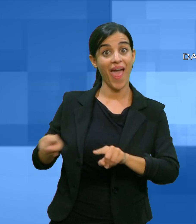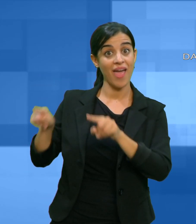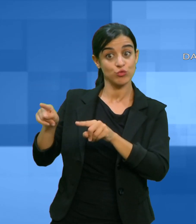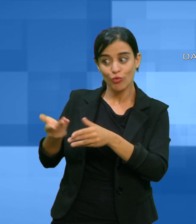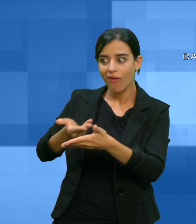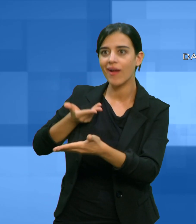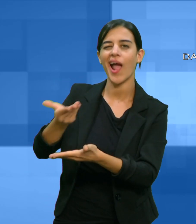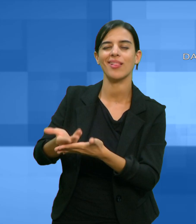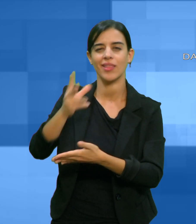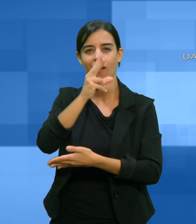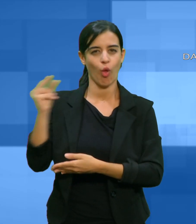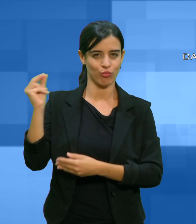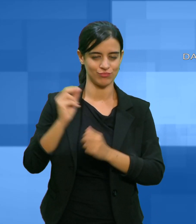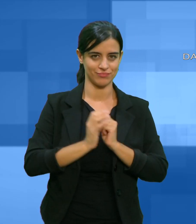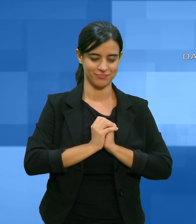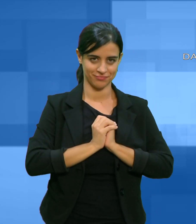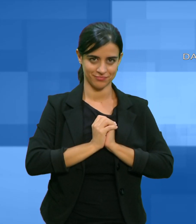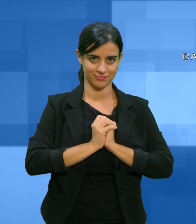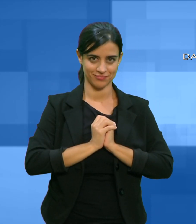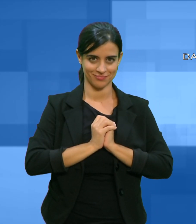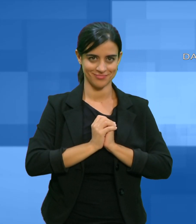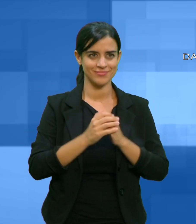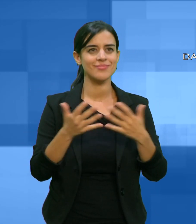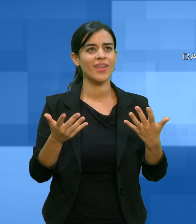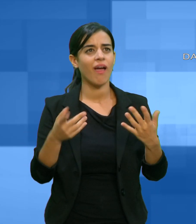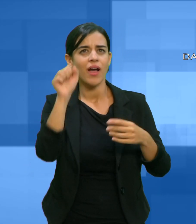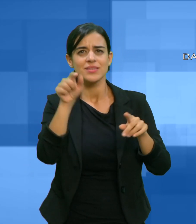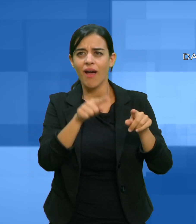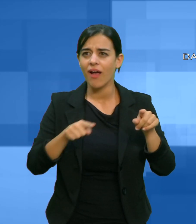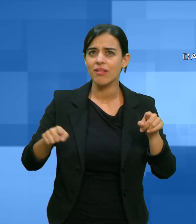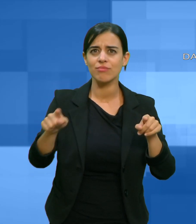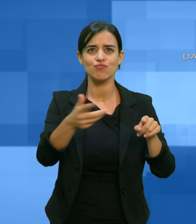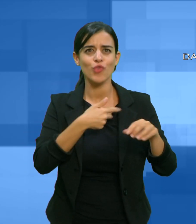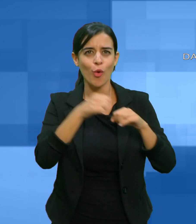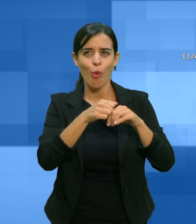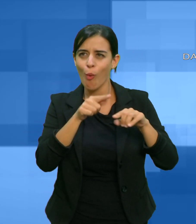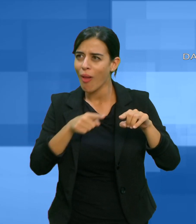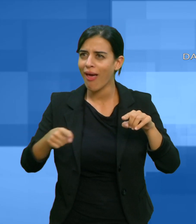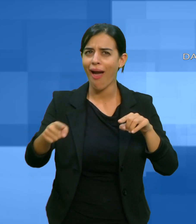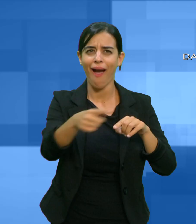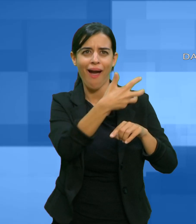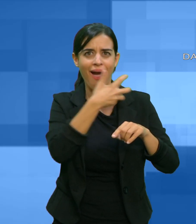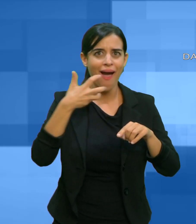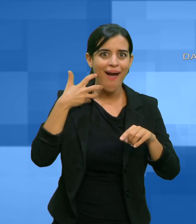Gli straordinari nuraghi della Sardegna candidati a patrimonio UNESCO